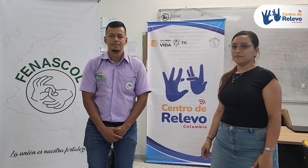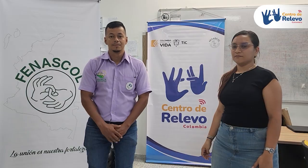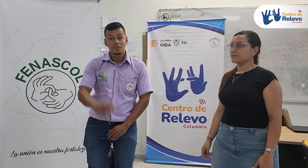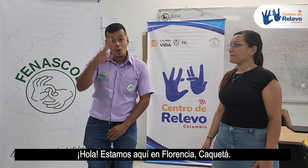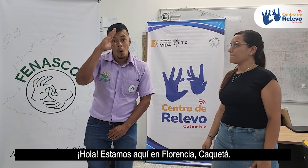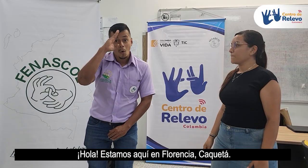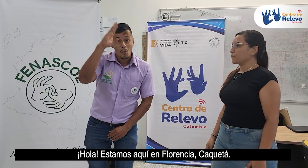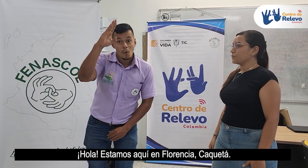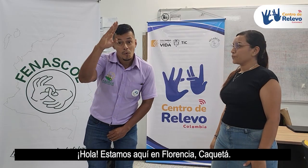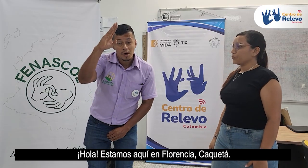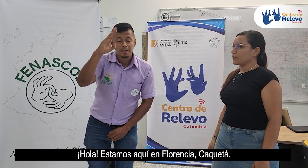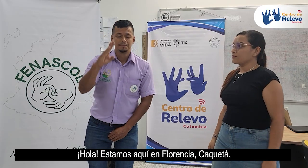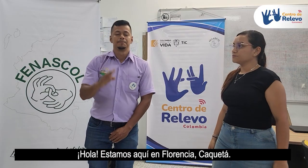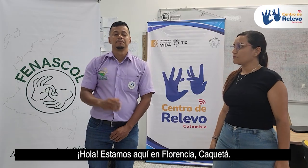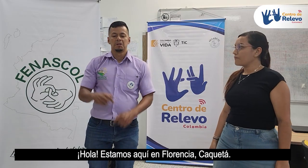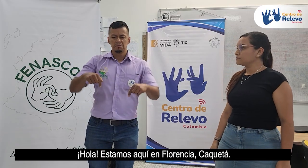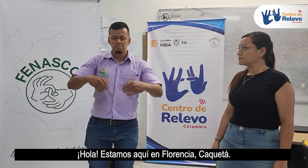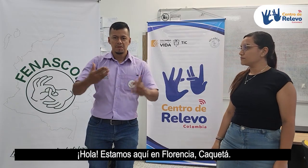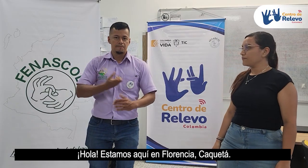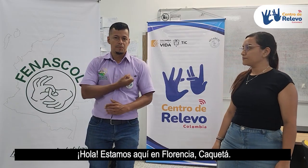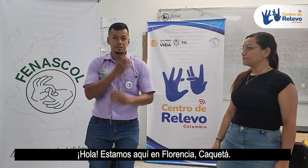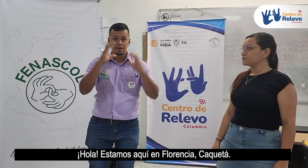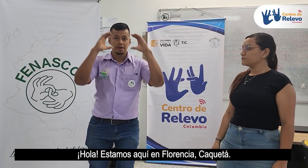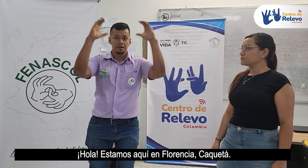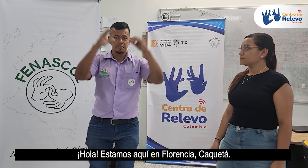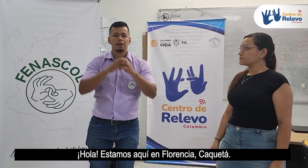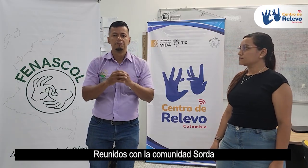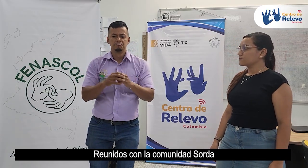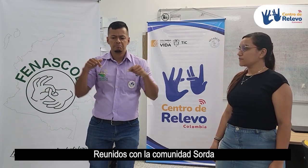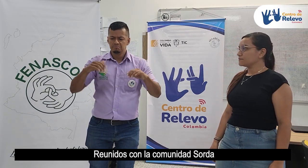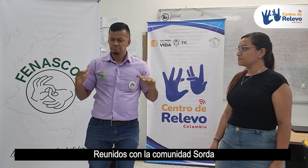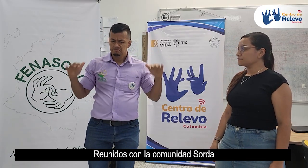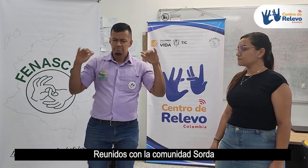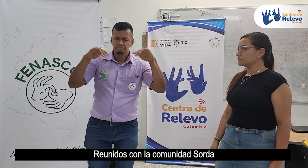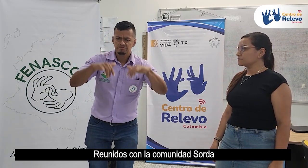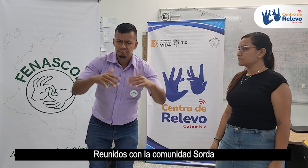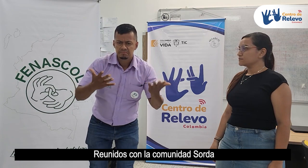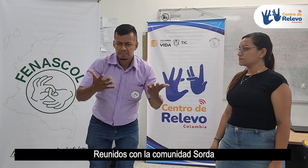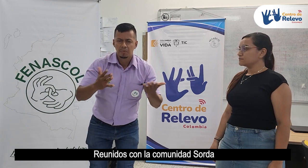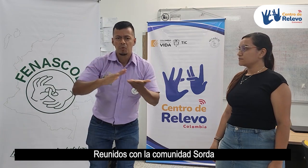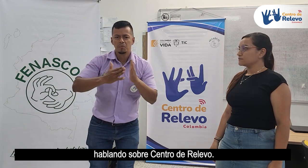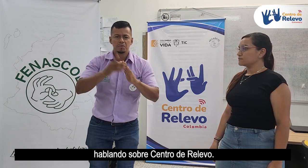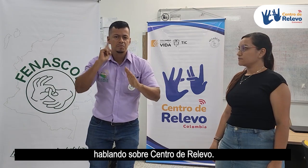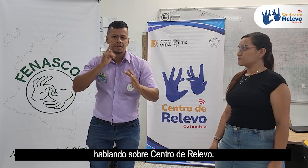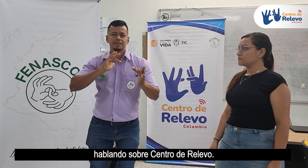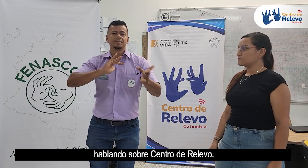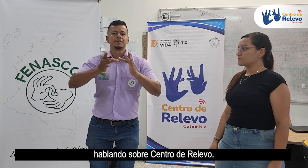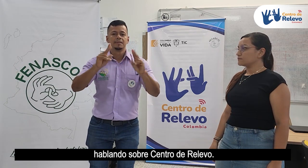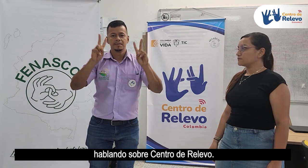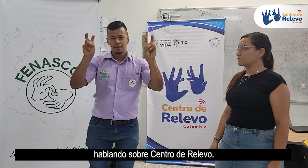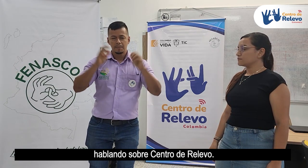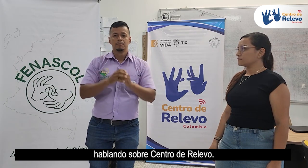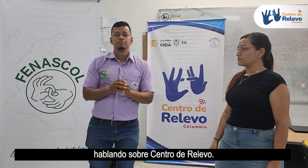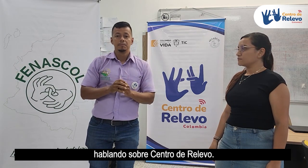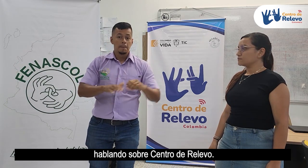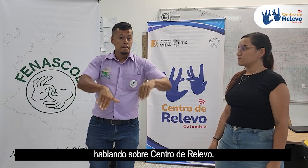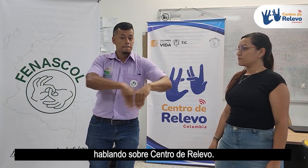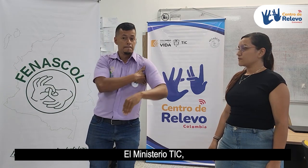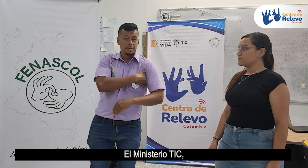Hola, estamos aquí en Florencia, Caquetá, reunidos con la comunidad sorda hablando sobre centro de relevo. El